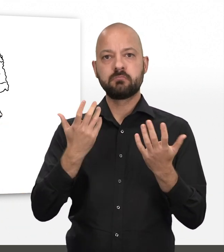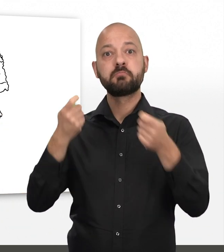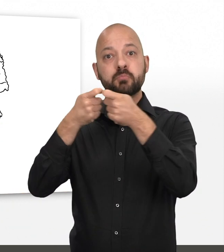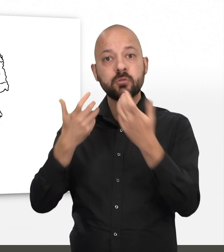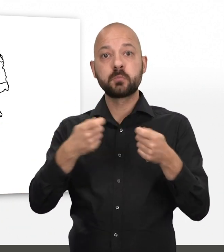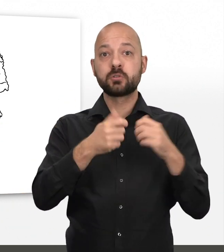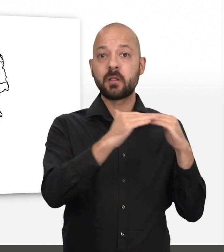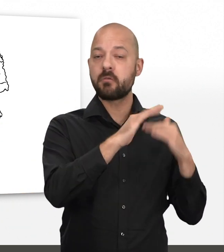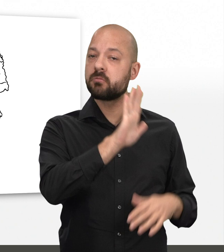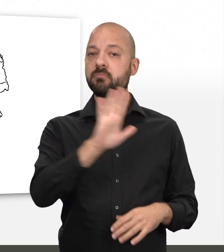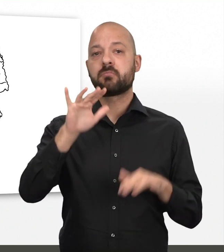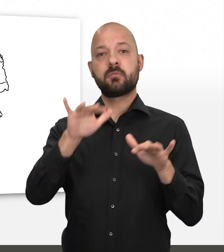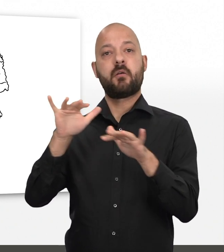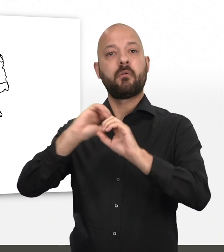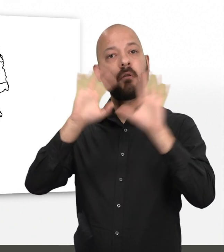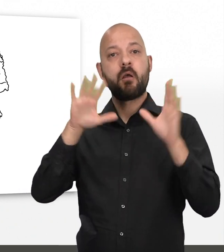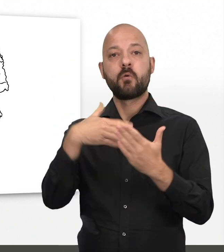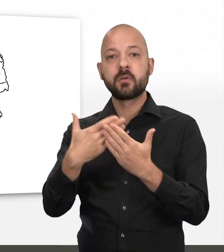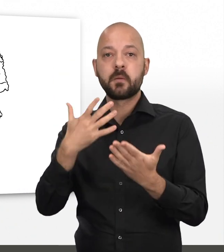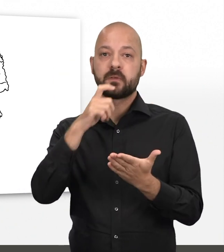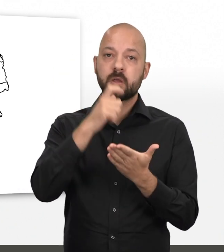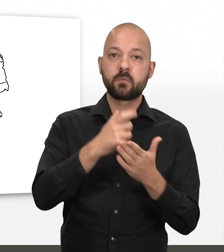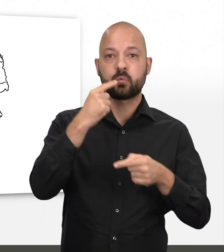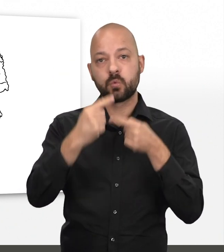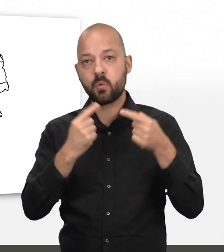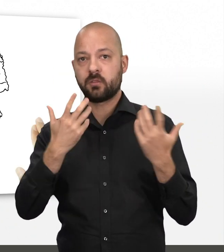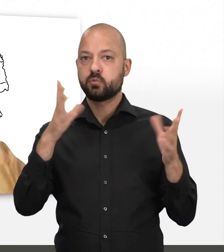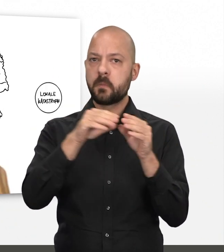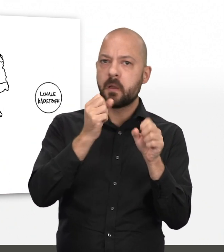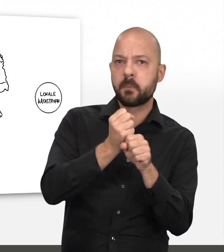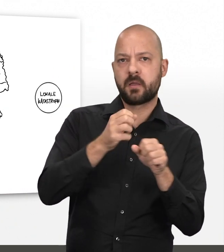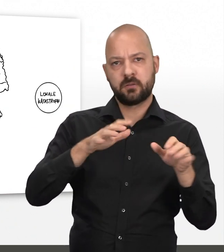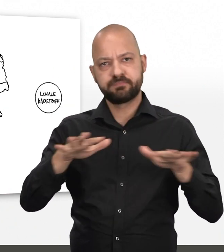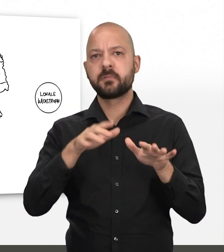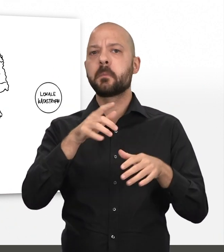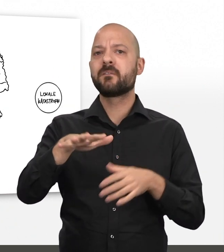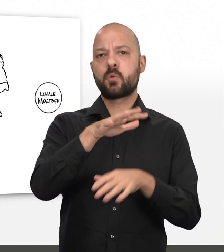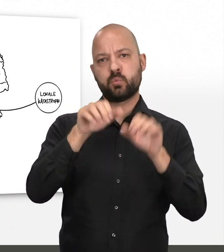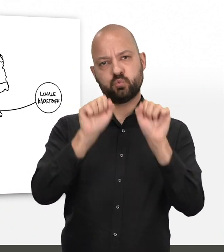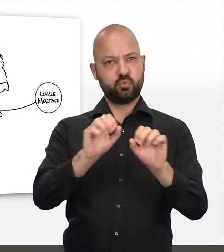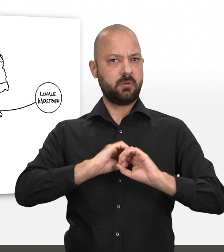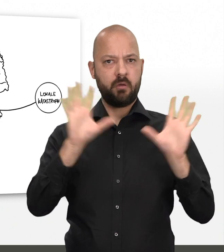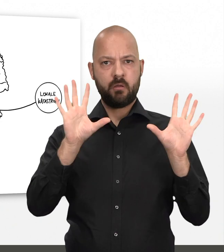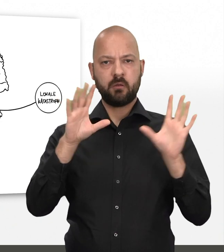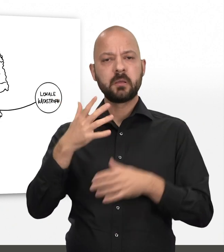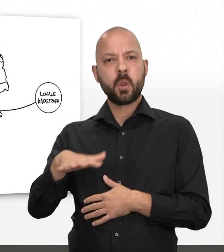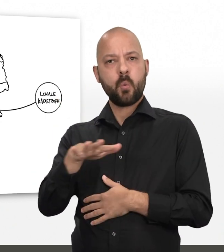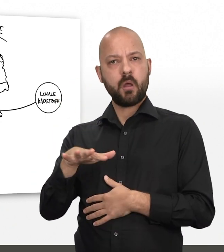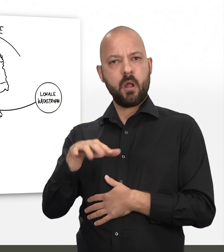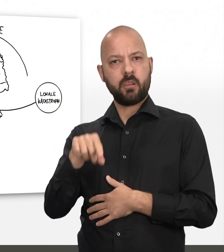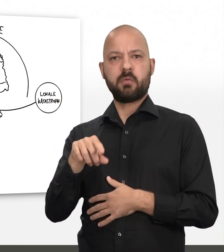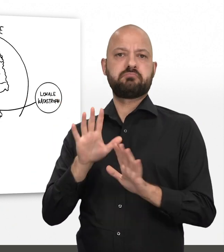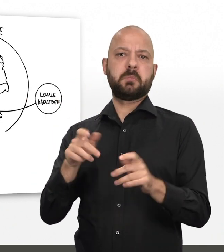Bund und Ländern sowie die Zusammenarbeit im Bevölkerungsschutz sind festgelegt. Bei lokalen Katastrophen sind die Länder zuständig.